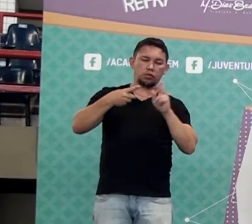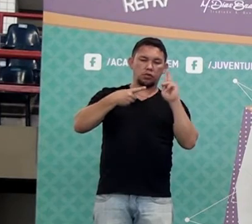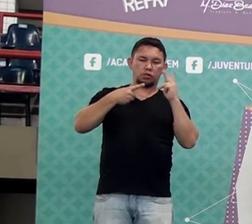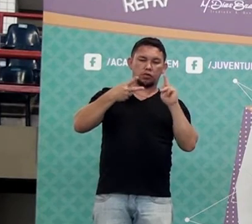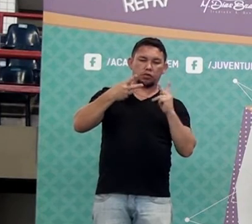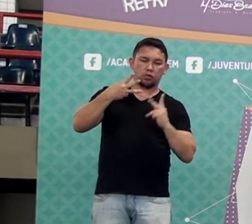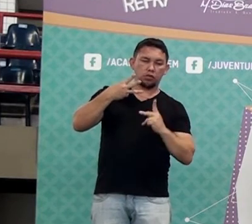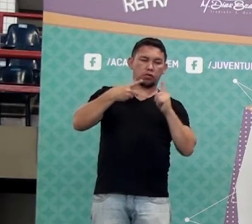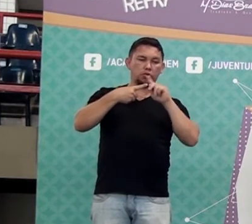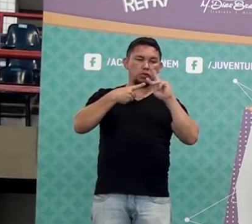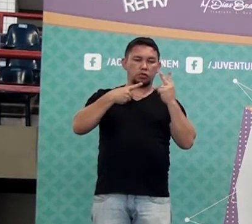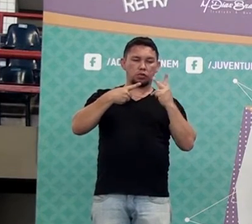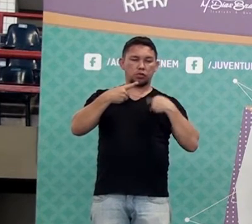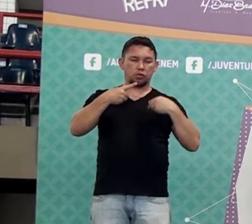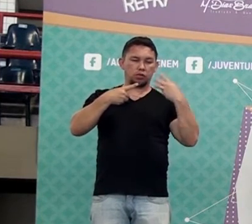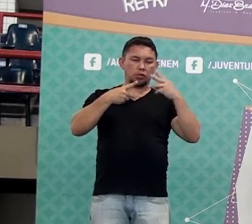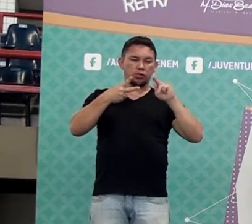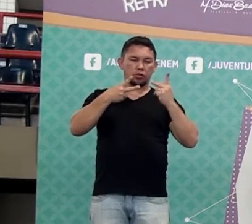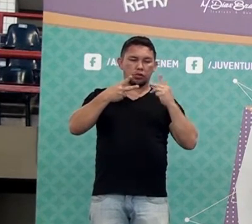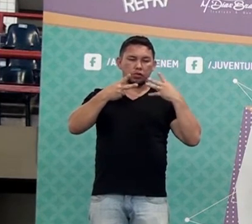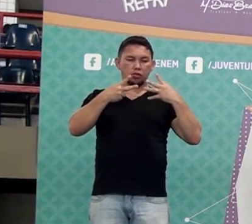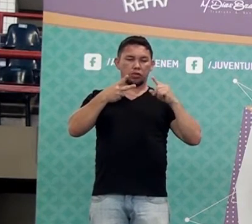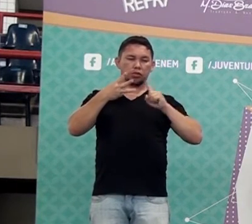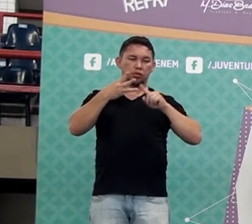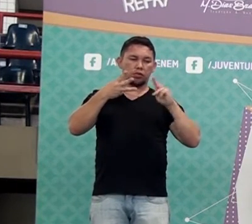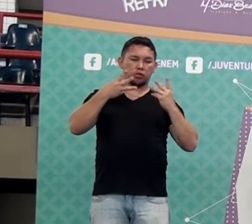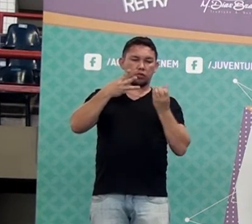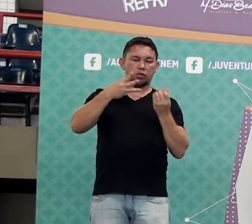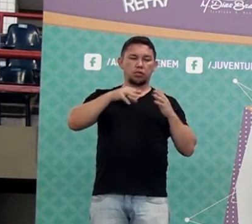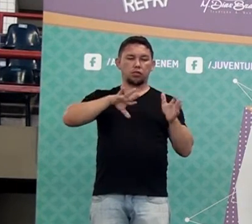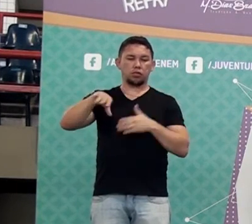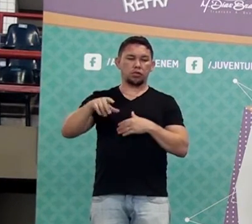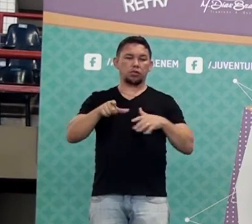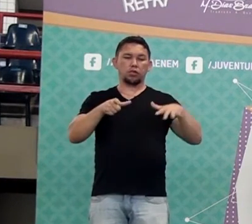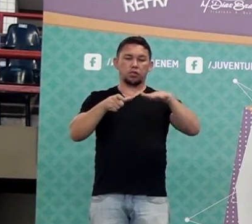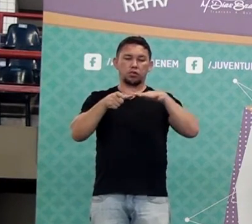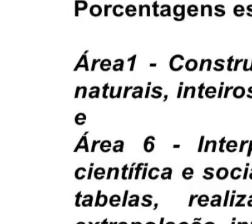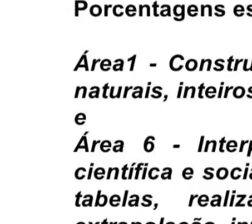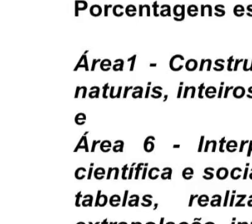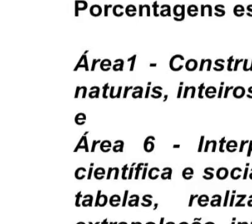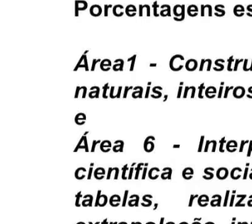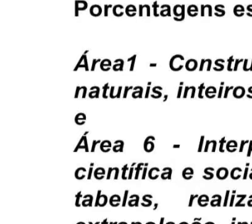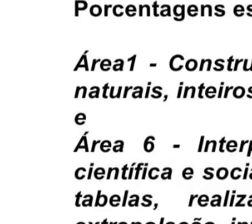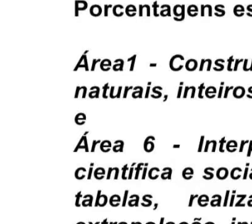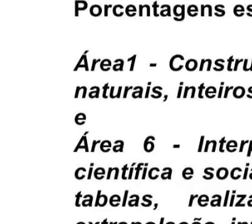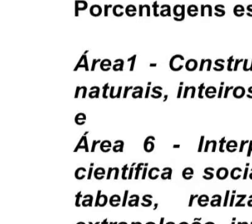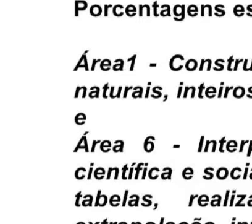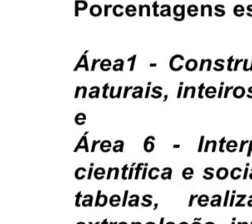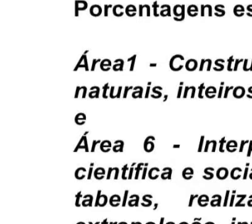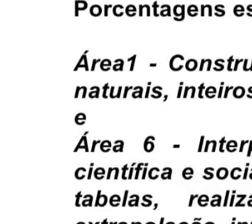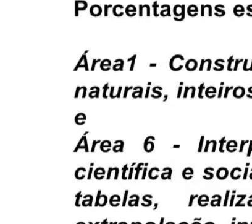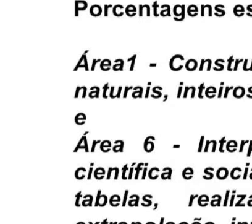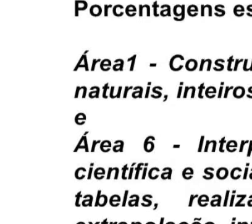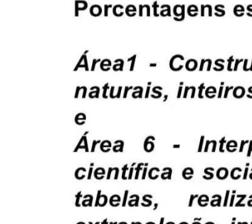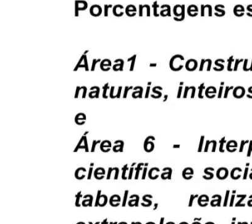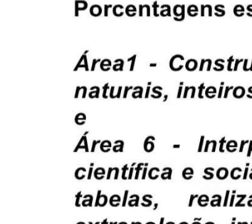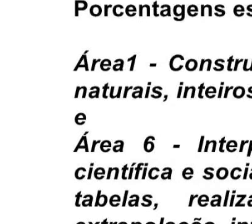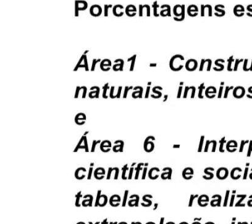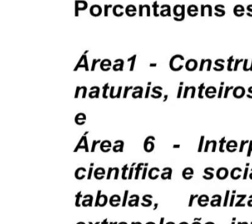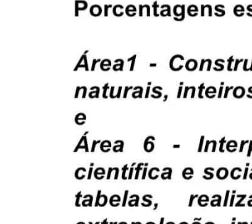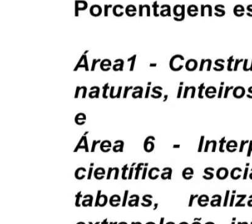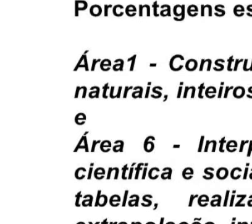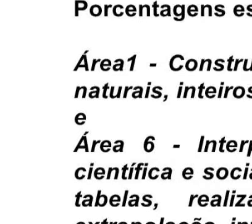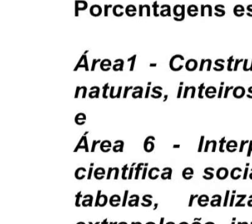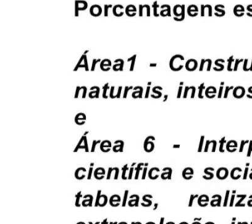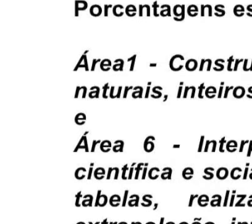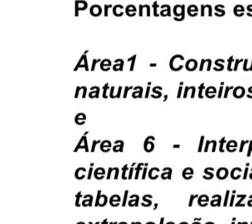contempladas com as questões de porcentagem. E também na área 6, onde vai trabalhar muito com gráficos. Boa